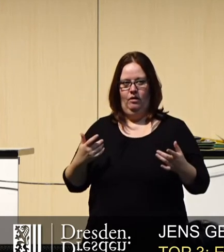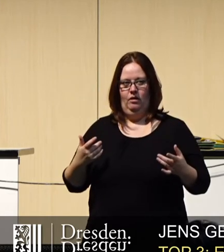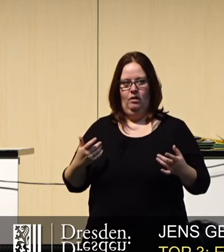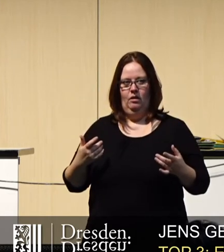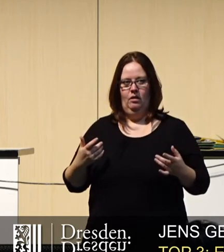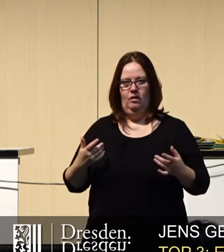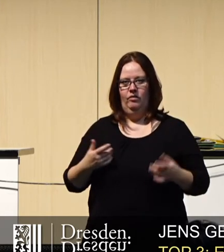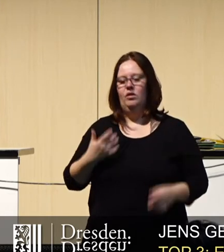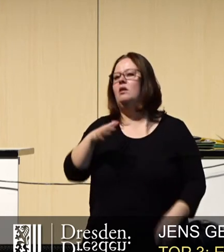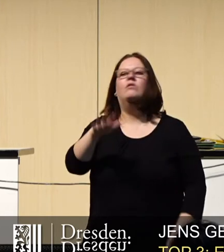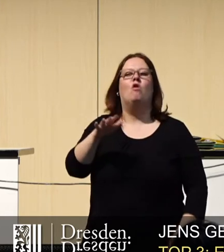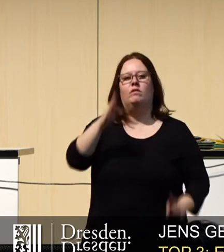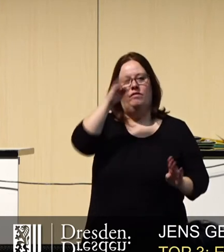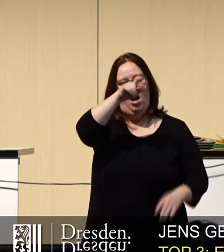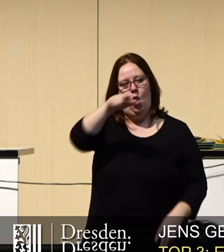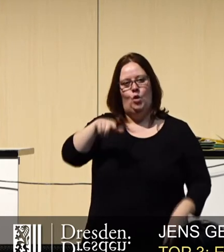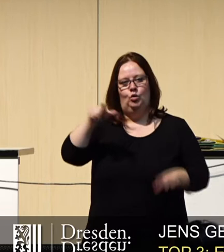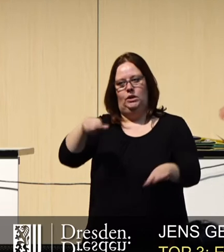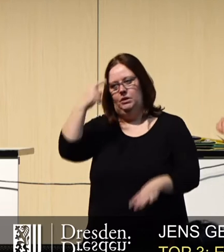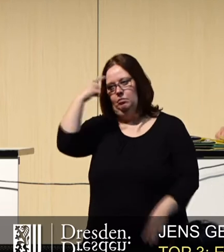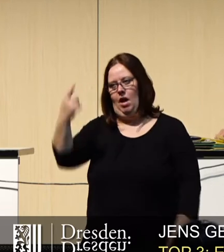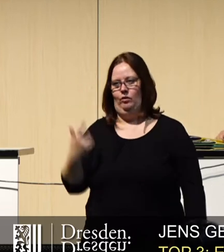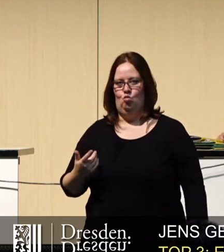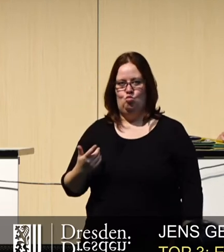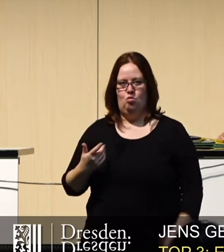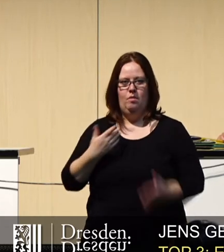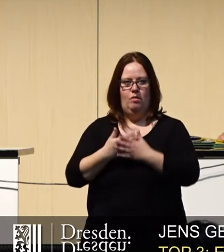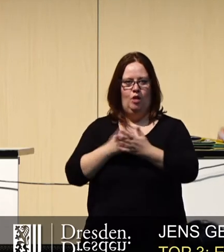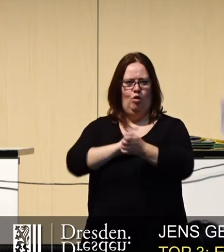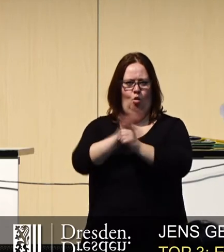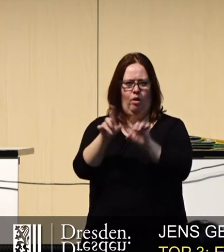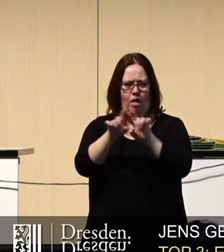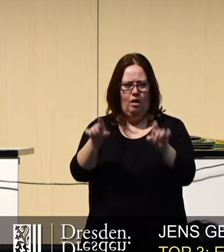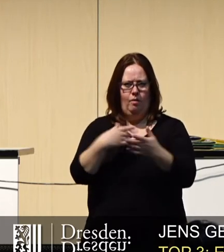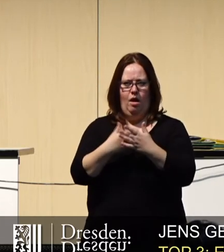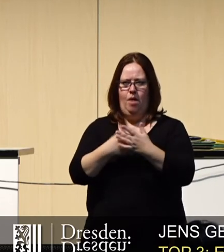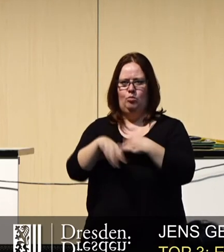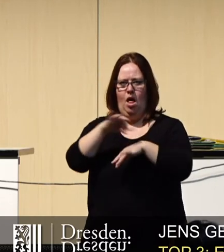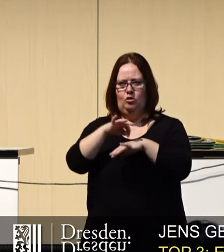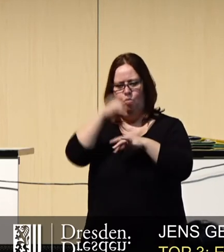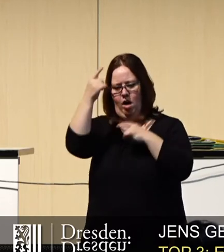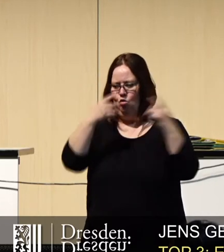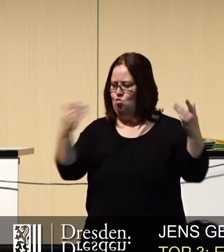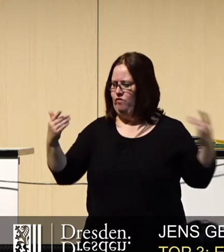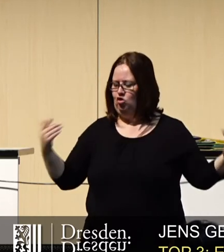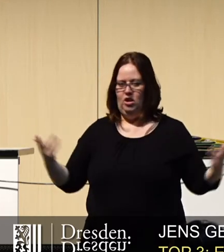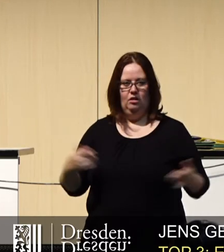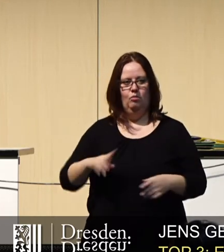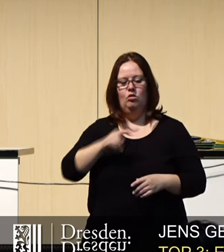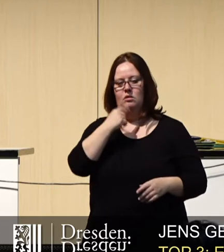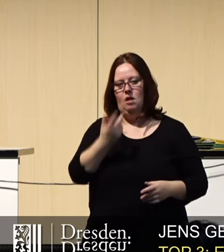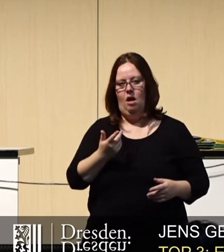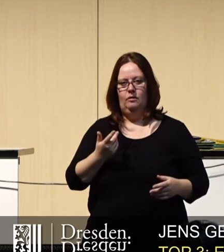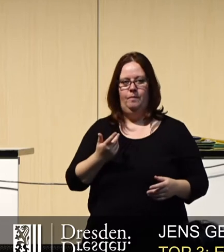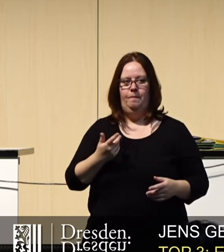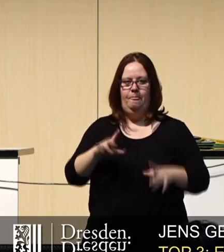15 Fachleute 17 Meinungen haben. Gucken Sie sich Corona an, gucken Sie sich dort ärztliche Meinungen an, da wird gesagt,